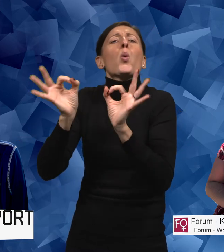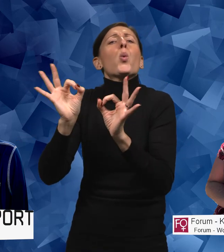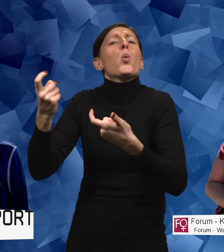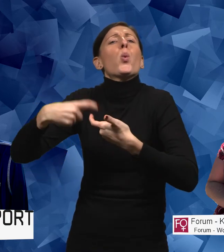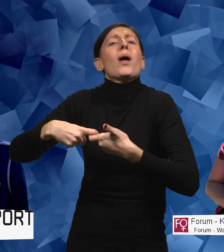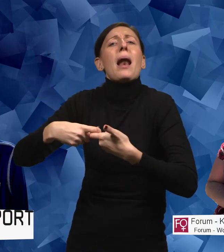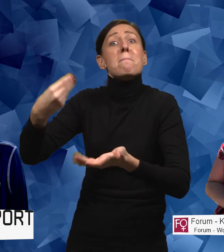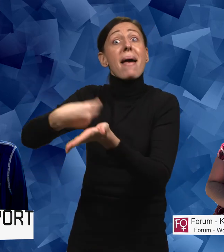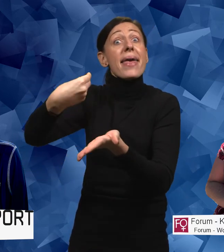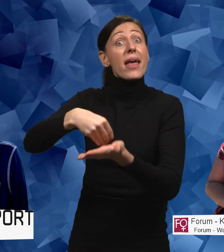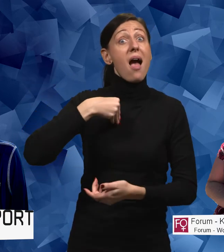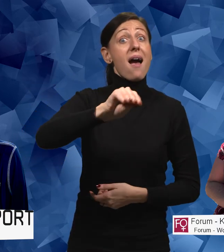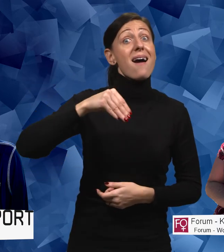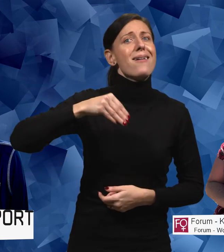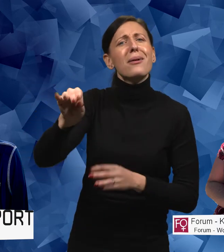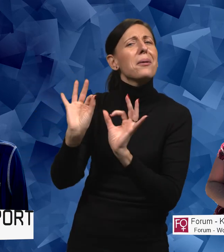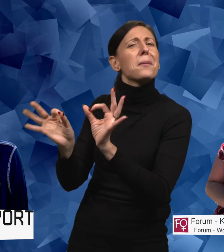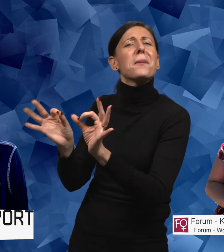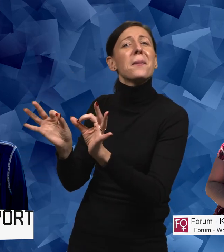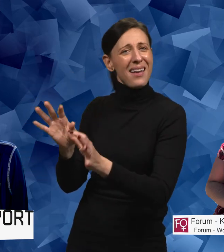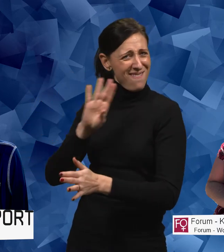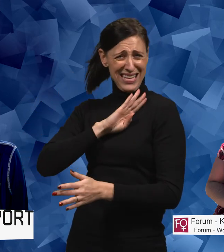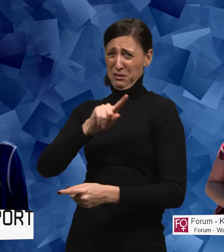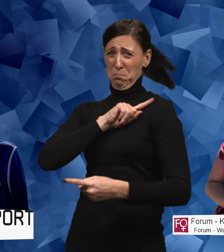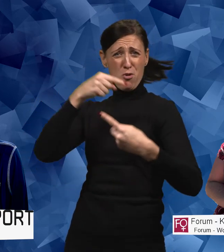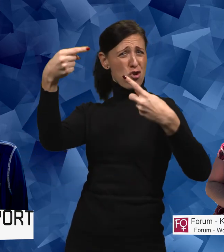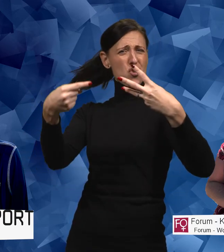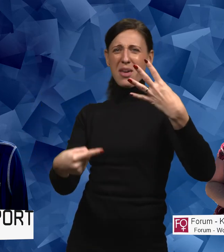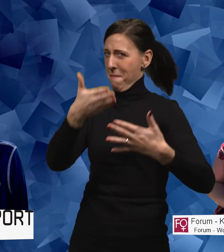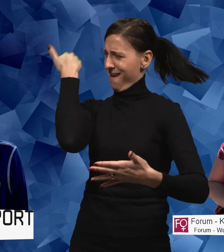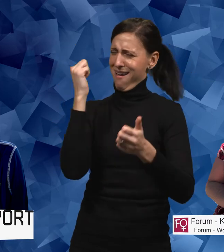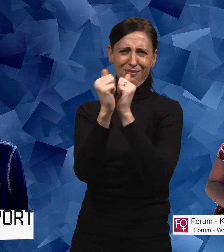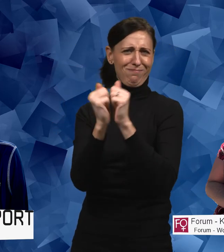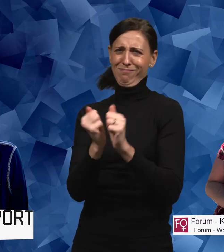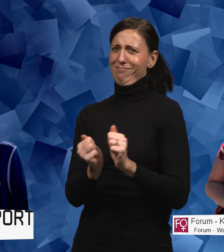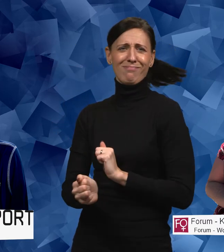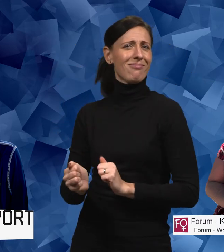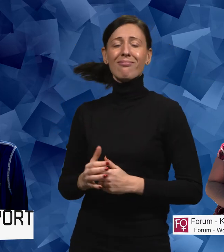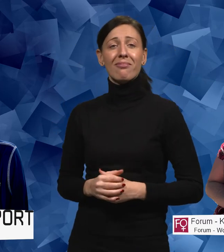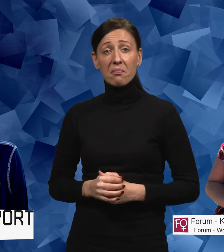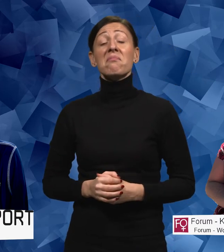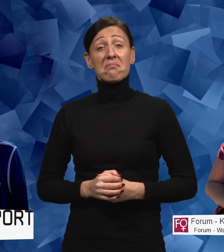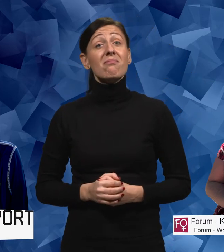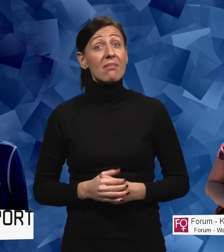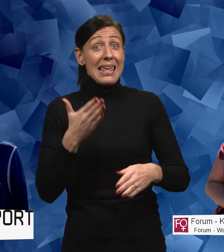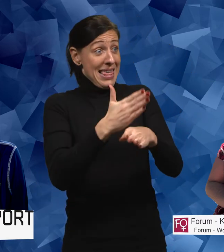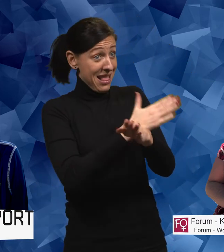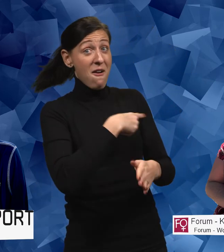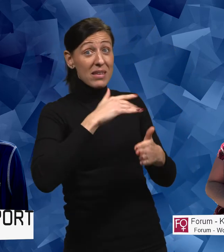är det med hur mycket pengar man satsar? Det finns väldigt mycket man kan göra för att rätta till det här. Innan vi avslutar